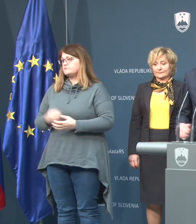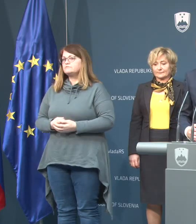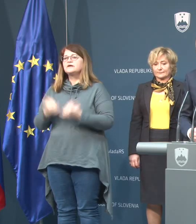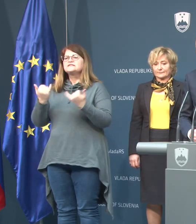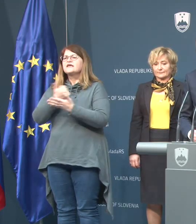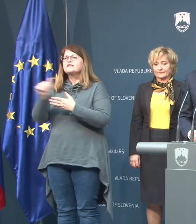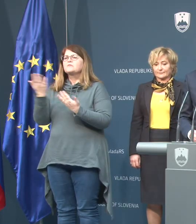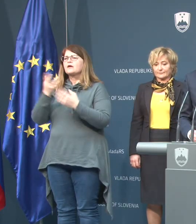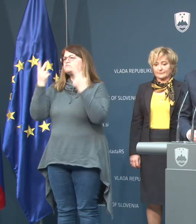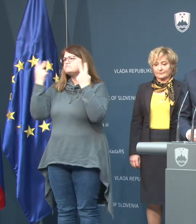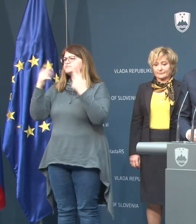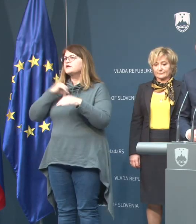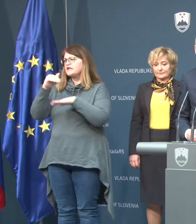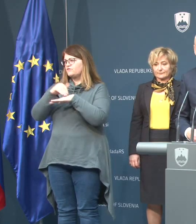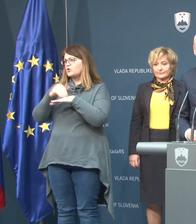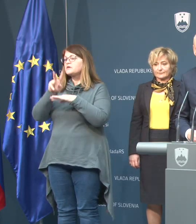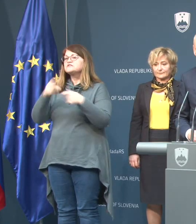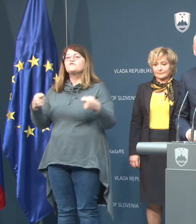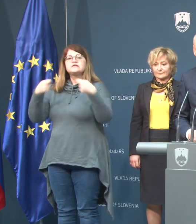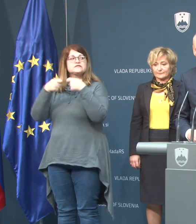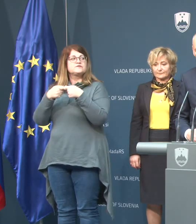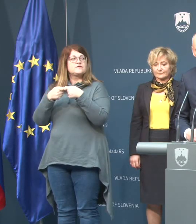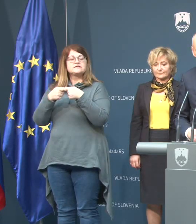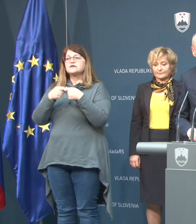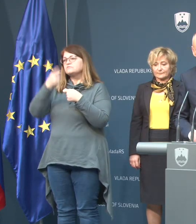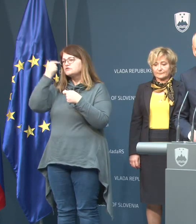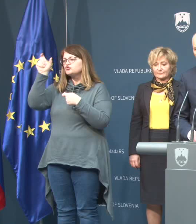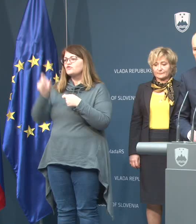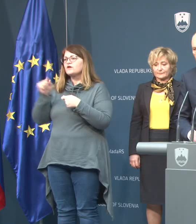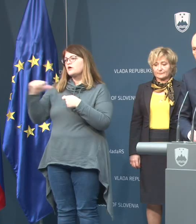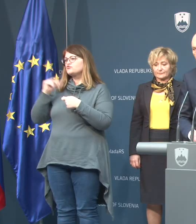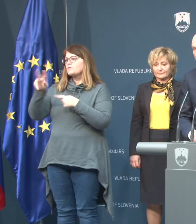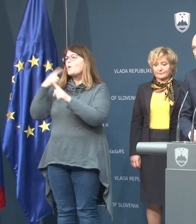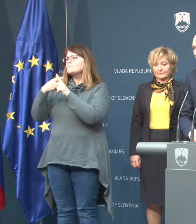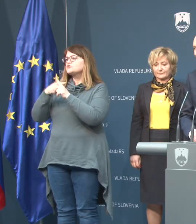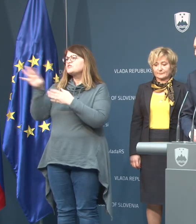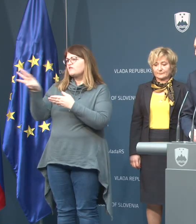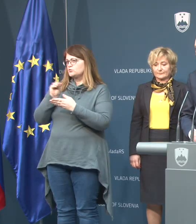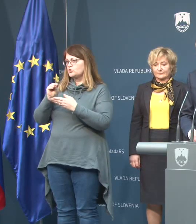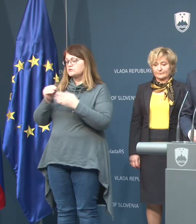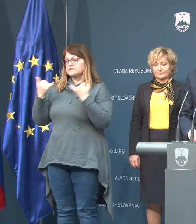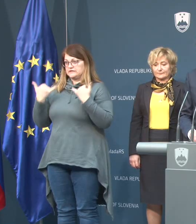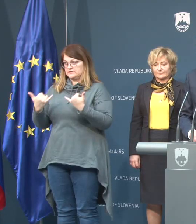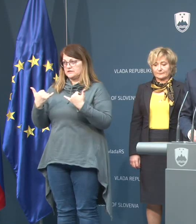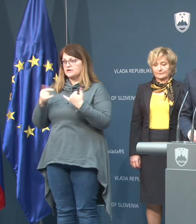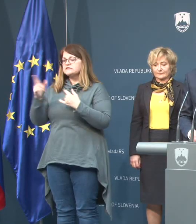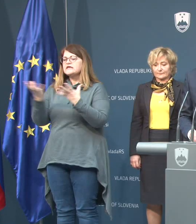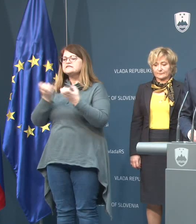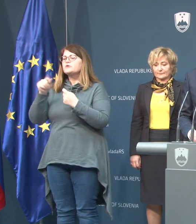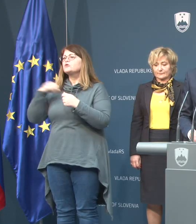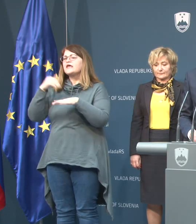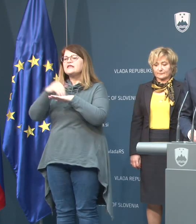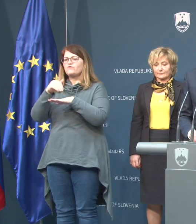Zdaj najprej nekaj ključnih informacij v zvezi z pacientom, ki je imel včeraj pozitiv vzorec. Danes se zbirajo te